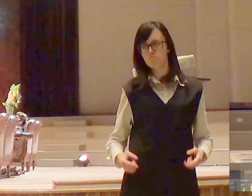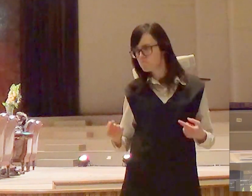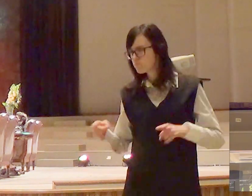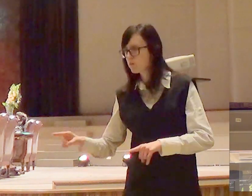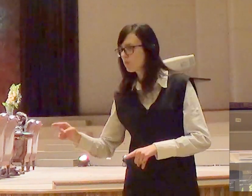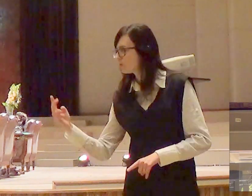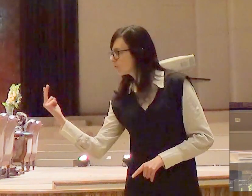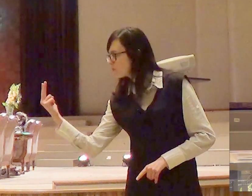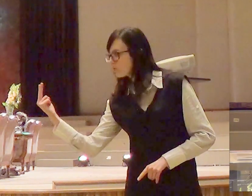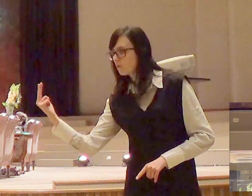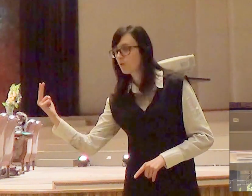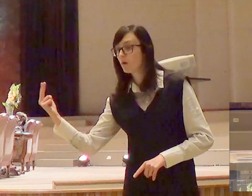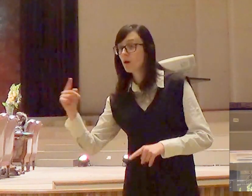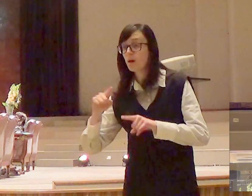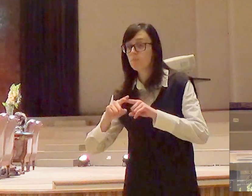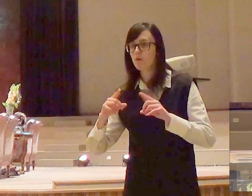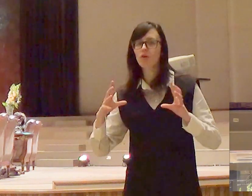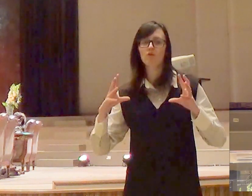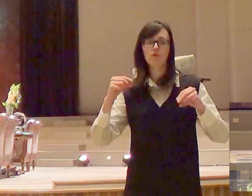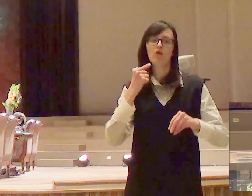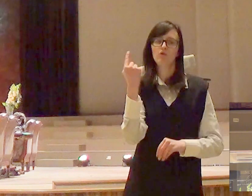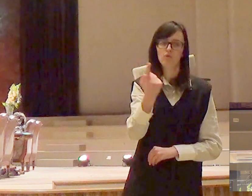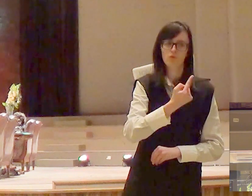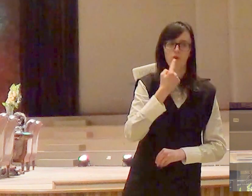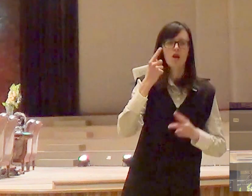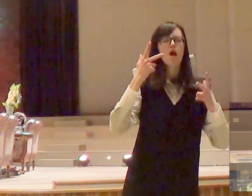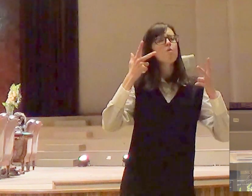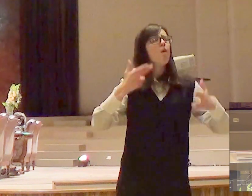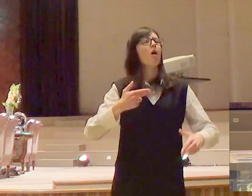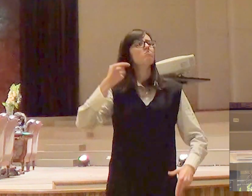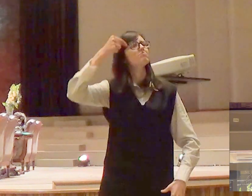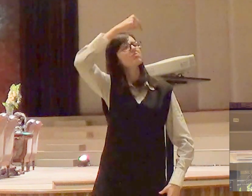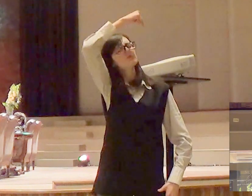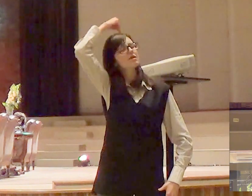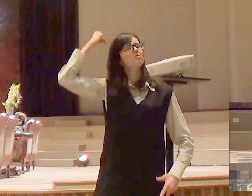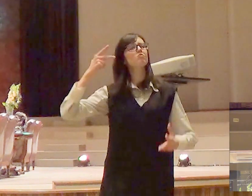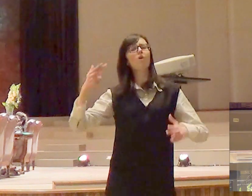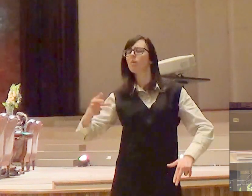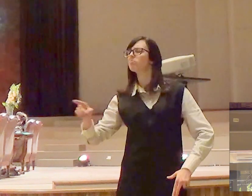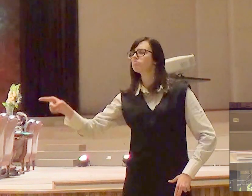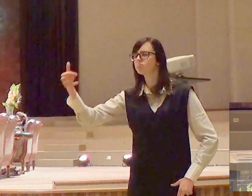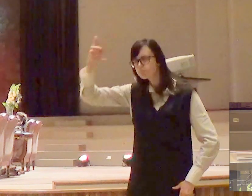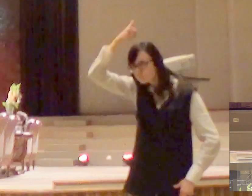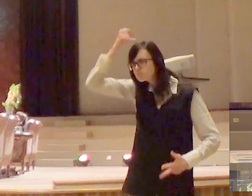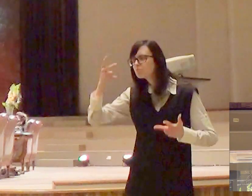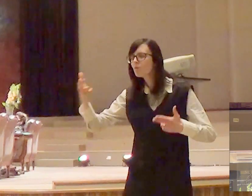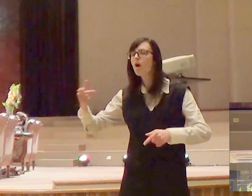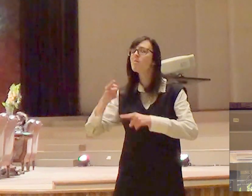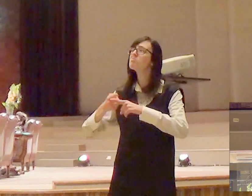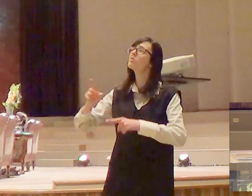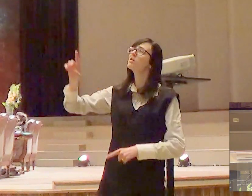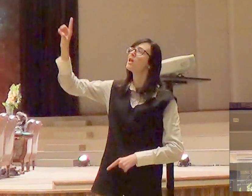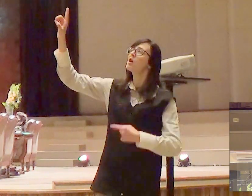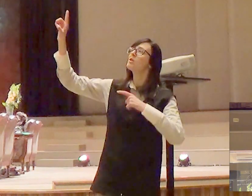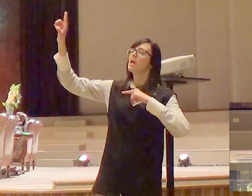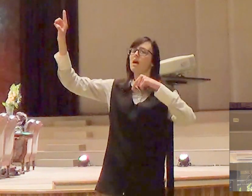Todos nós somos tão santos quanto Moisés e temos a mesma unção que ele, porque Deus habita no meio do seu povo.